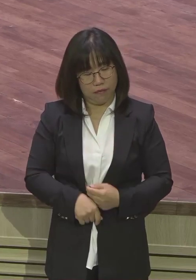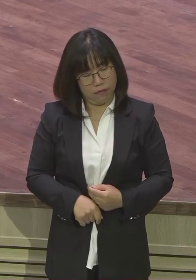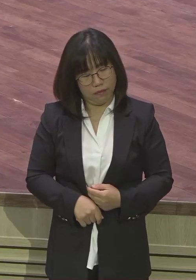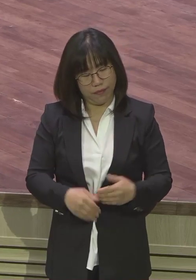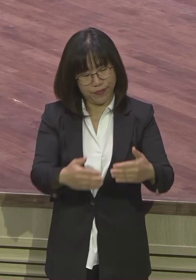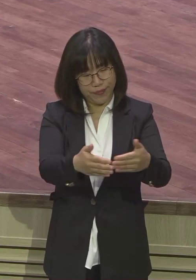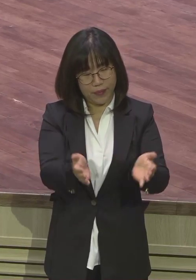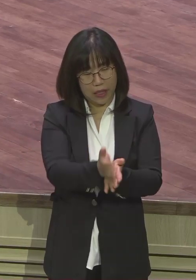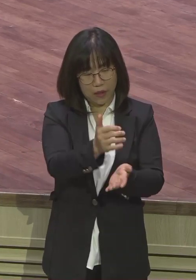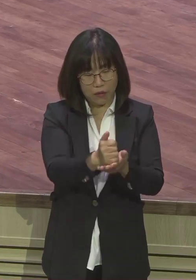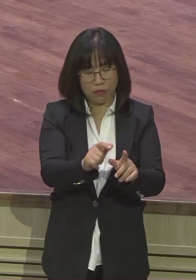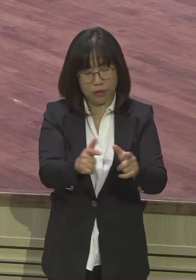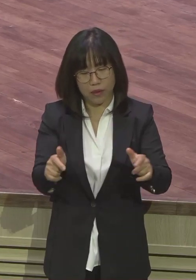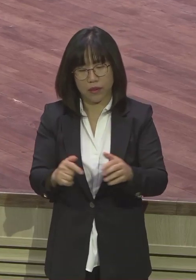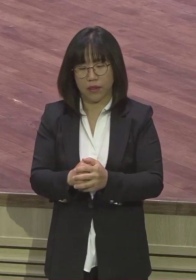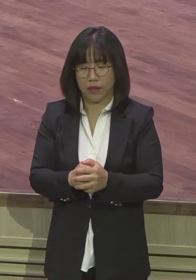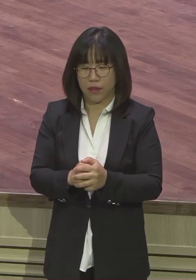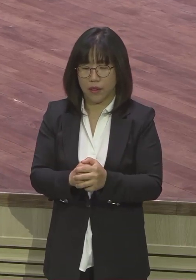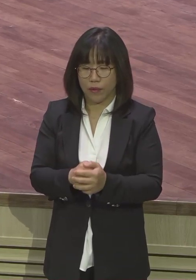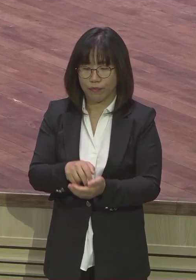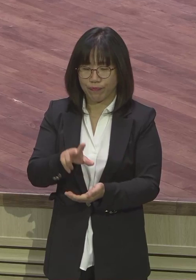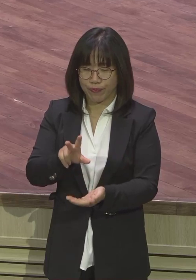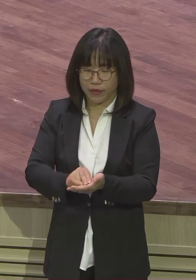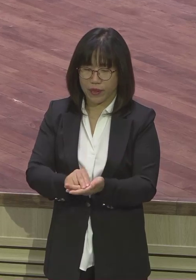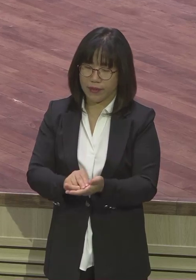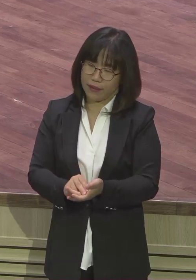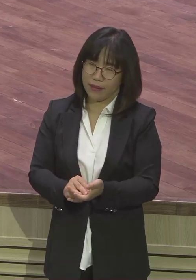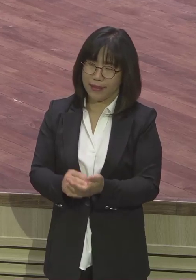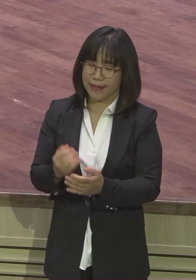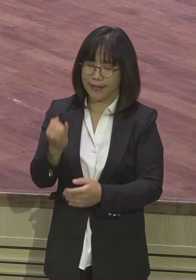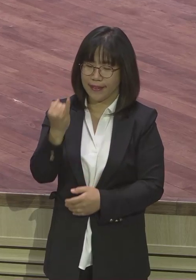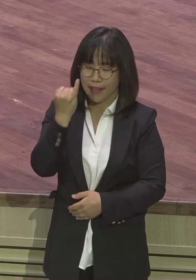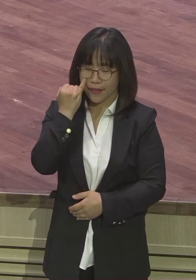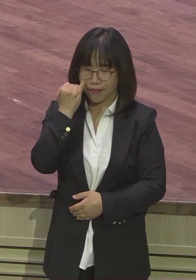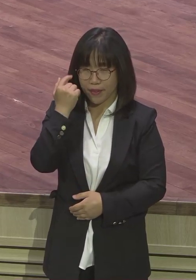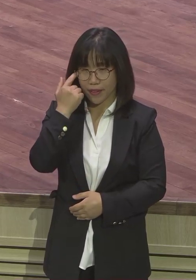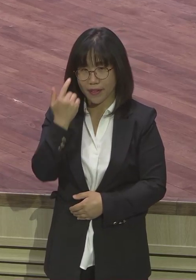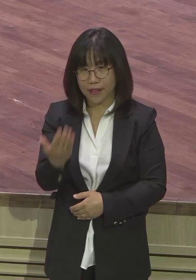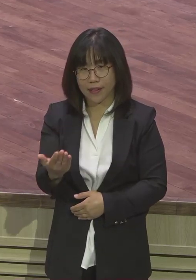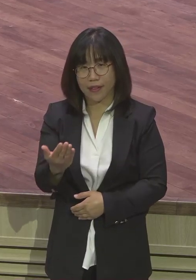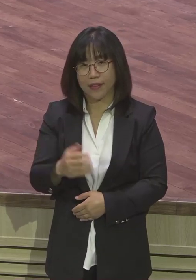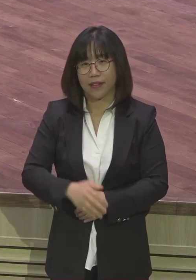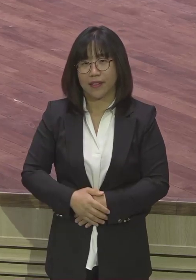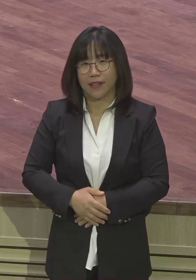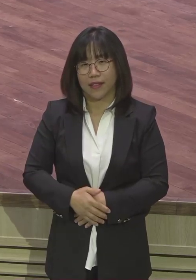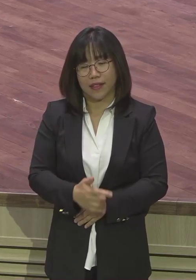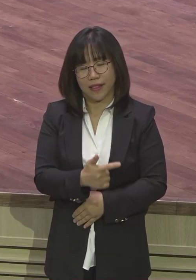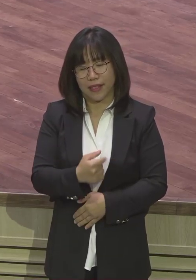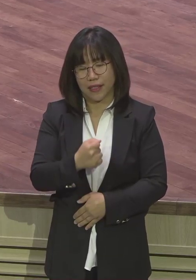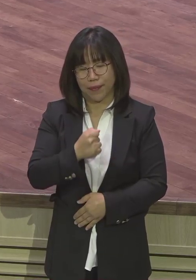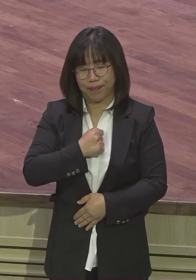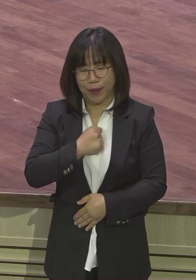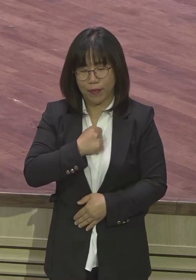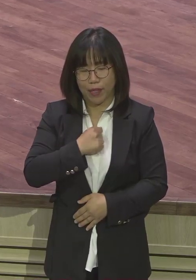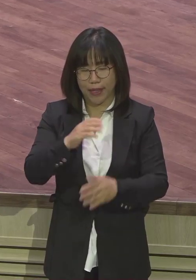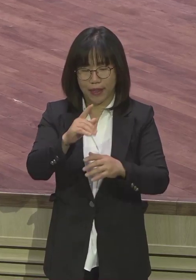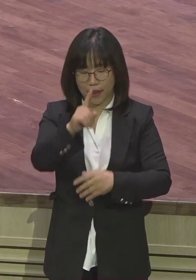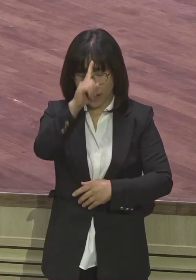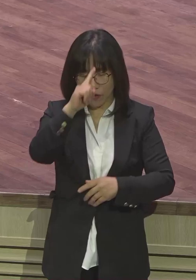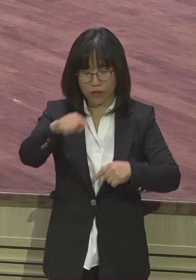뭔지 아줌멘지 장관인지. 내가 볼 때 너무 답답해. 너무 이 사람을 잘 못 써요.